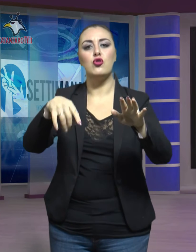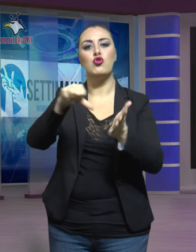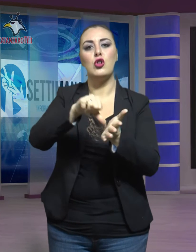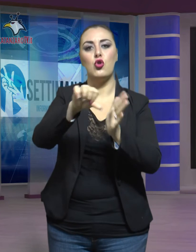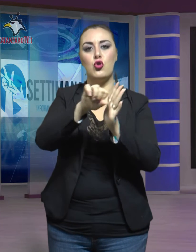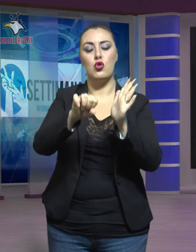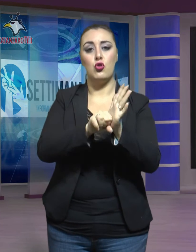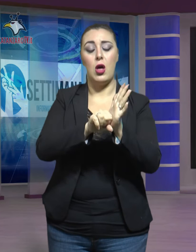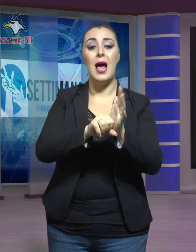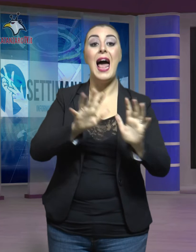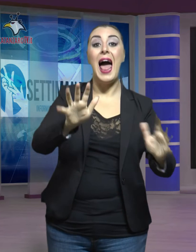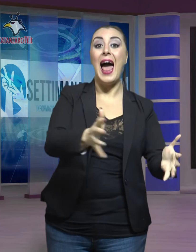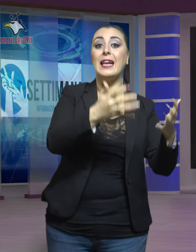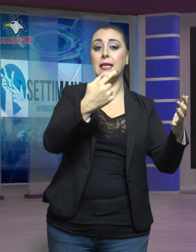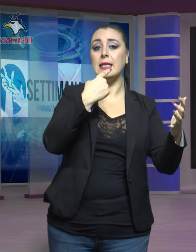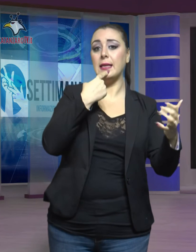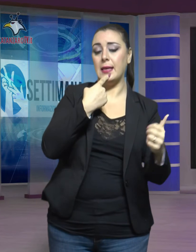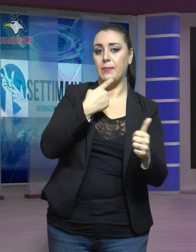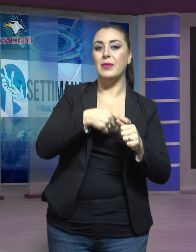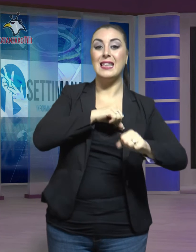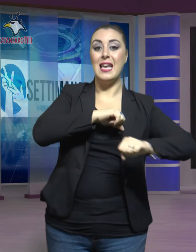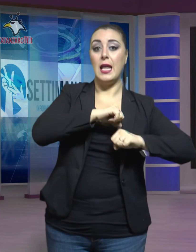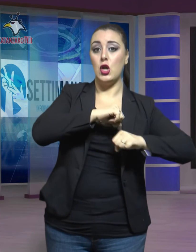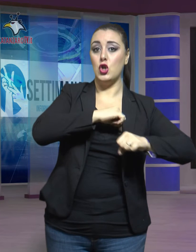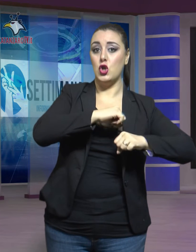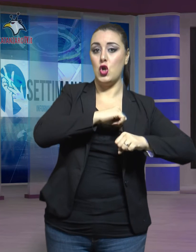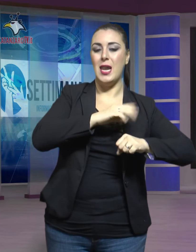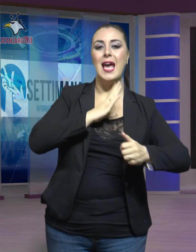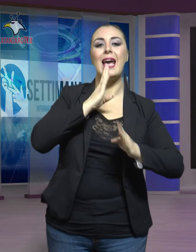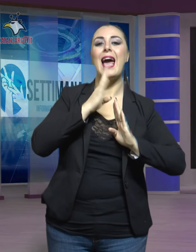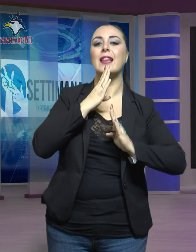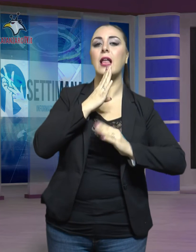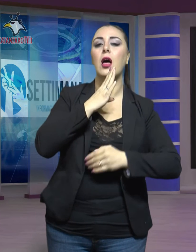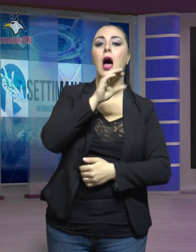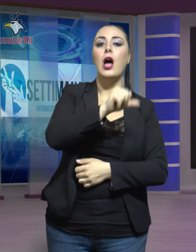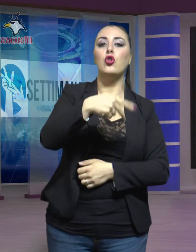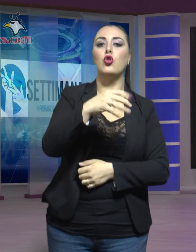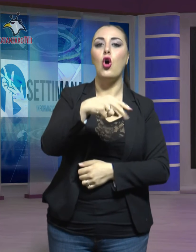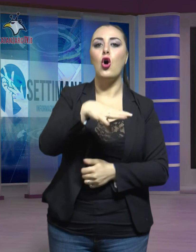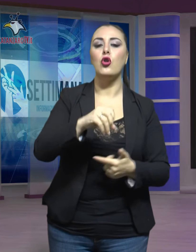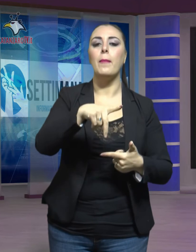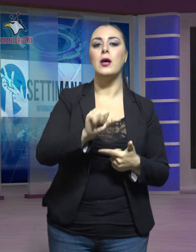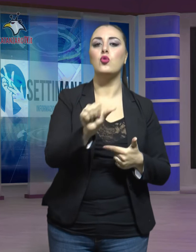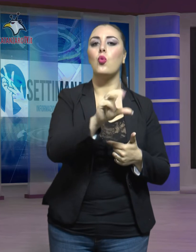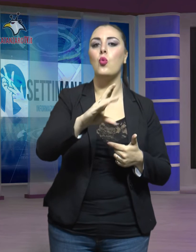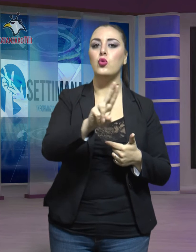artisti coinvolti dalla direzione del cantautore Antonio Pascuzzo ci sono